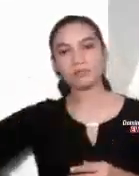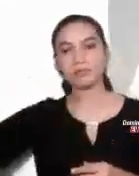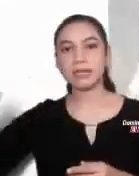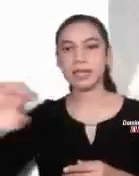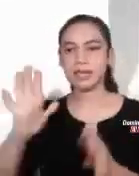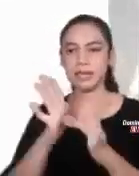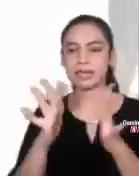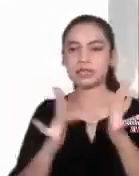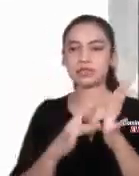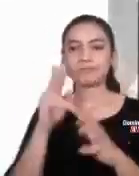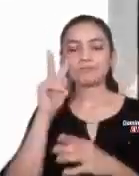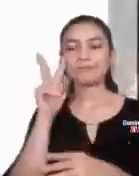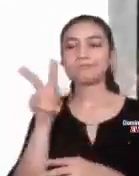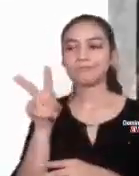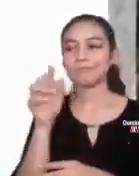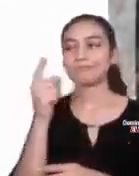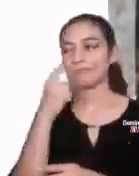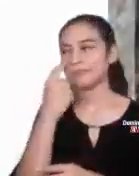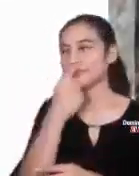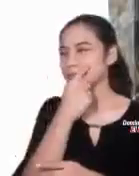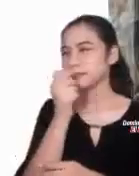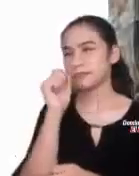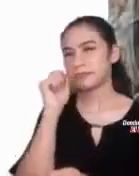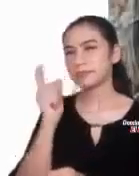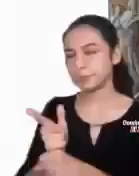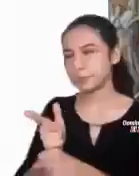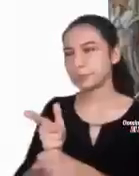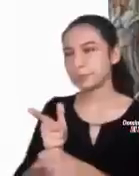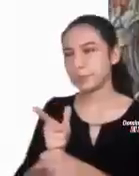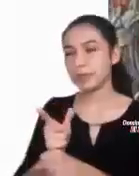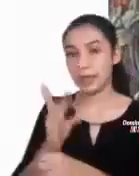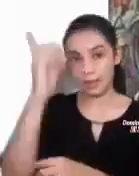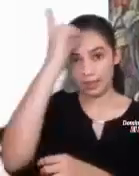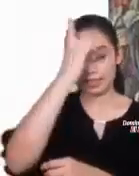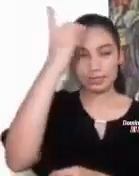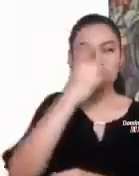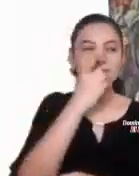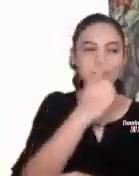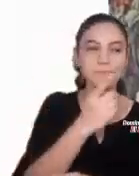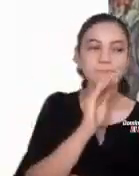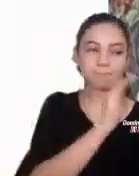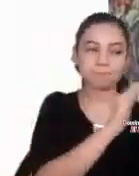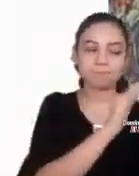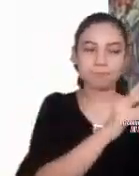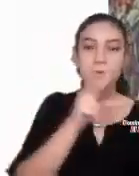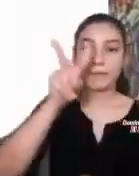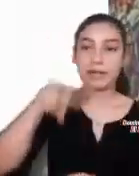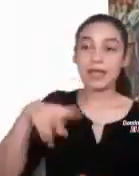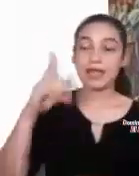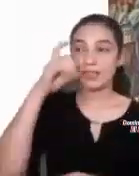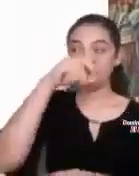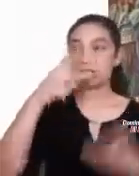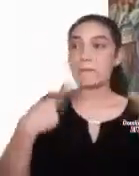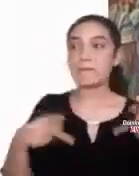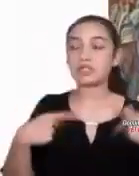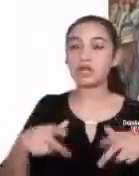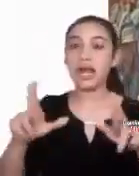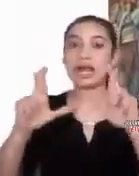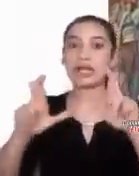dijo entonces a sus discípulos, ¿Qué difícil les va a hacer a los ricos entrar en el reino de Dios?